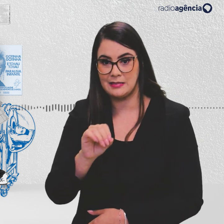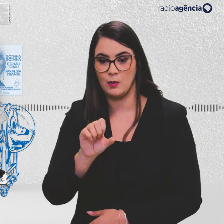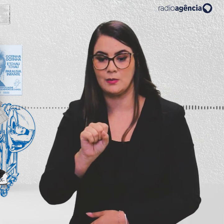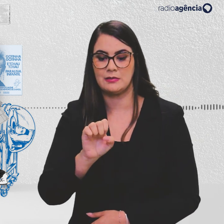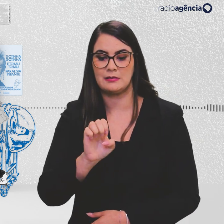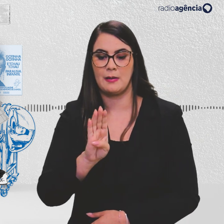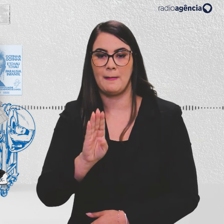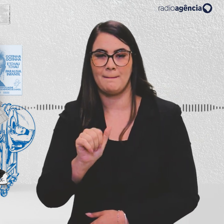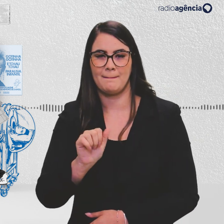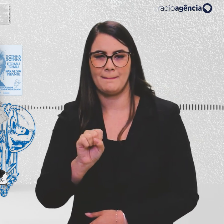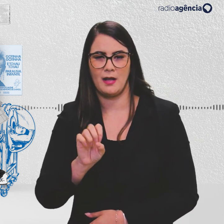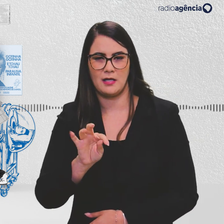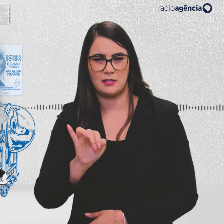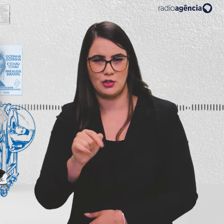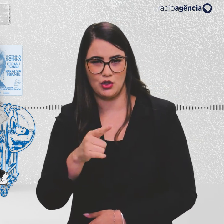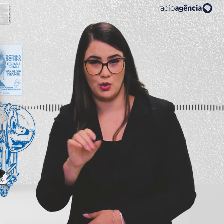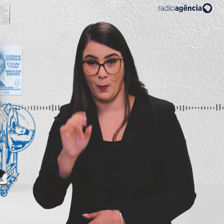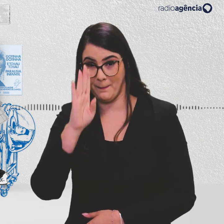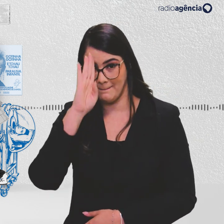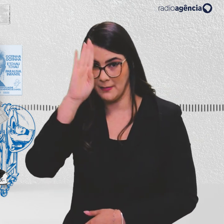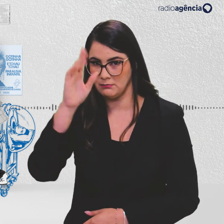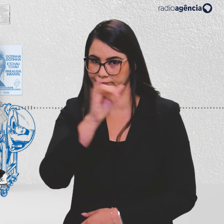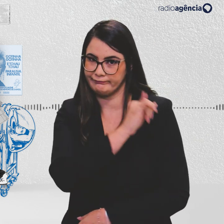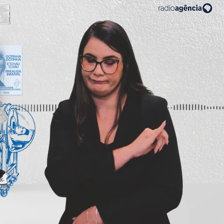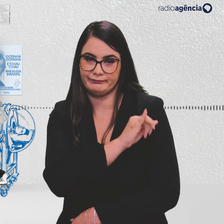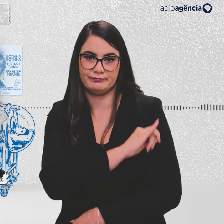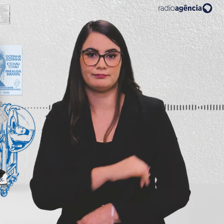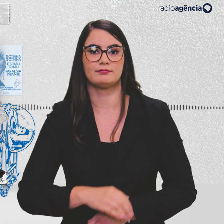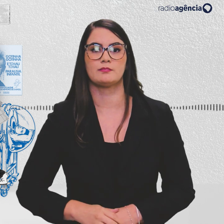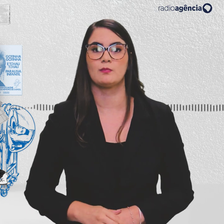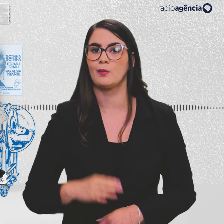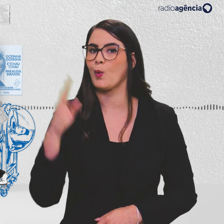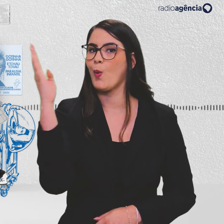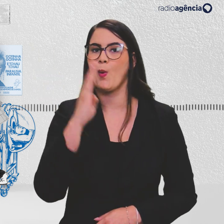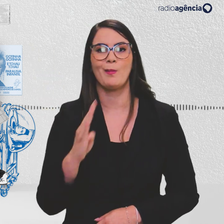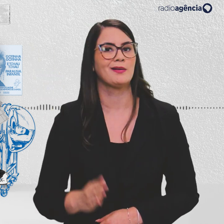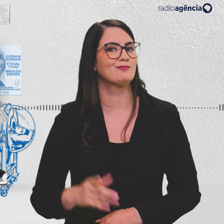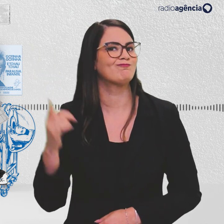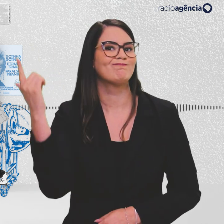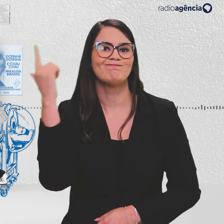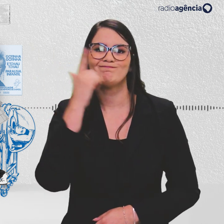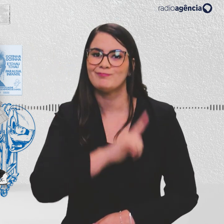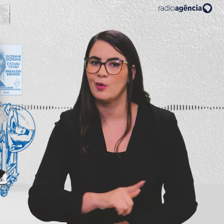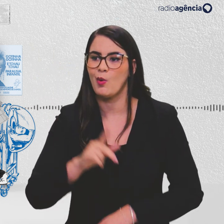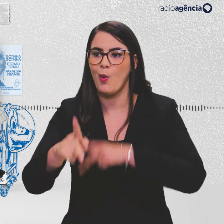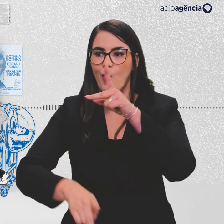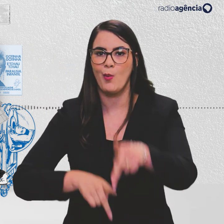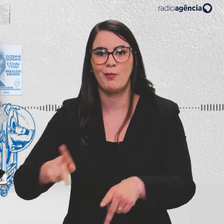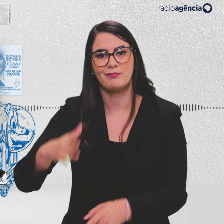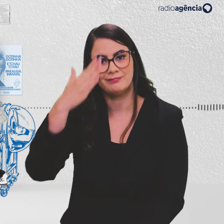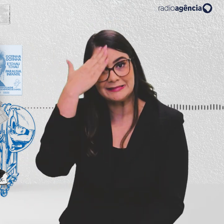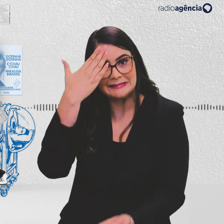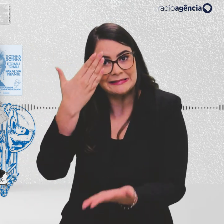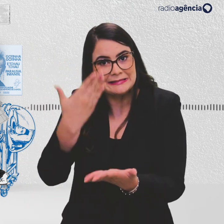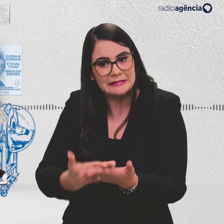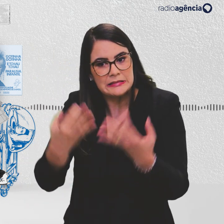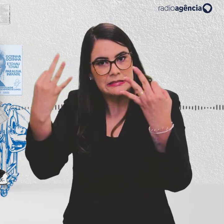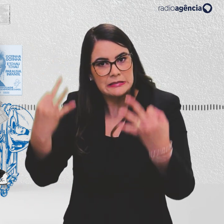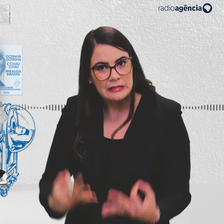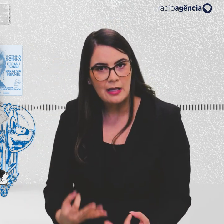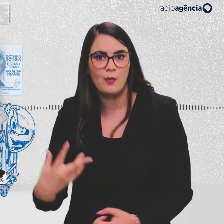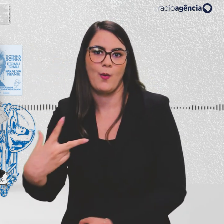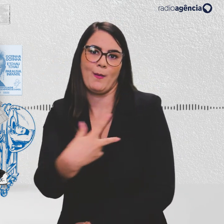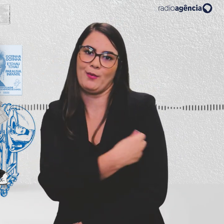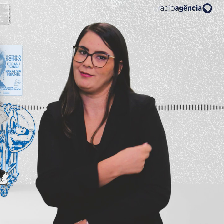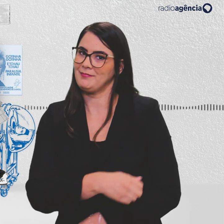principal do Rio de Janeiro. E o Estado brasileiro não conseguia conquistar totalmente a confiança do povo para se